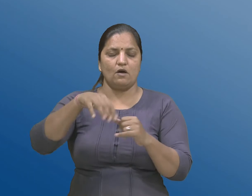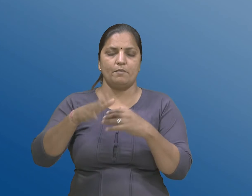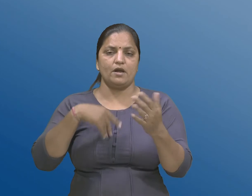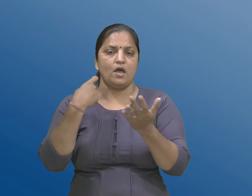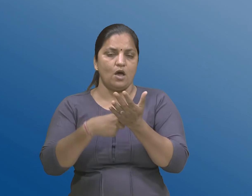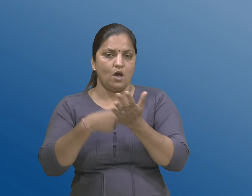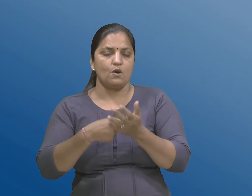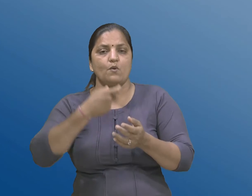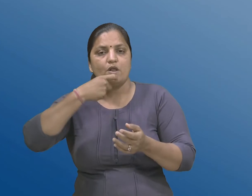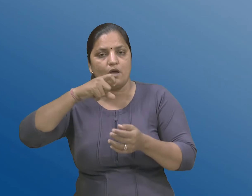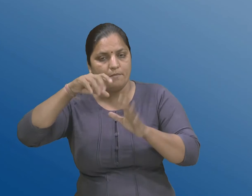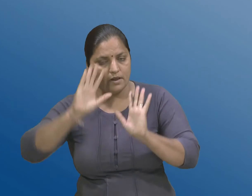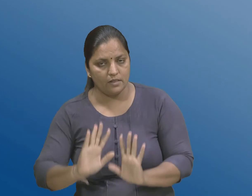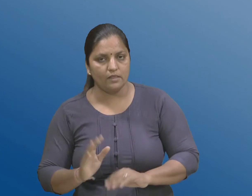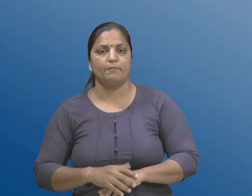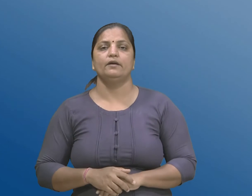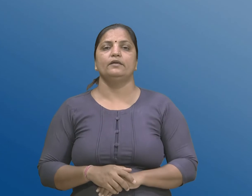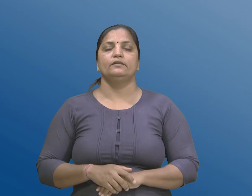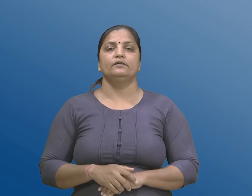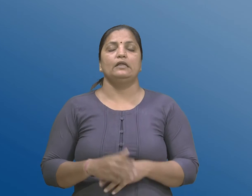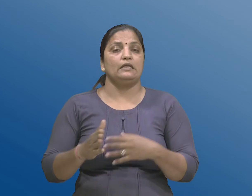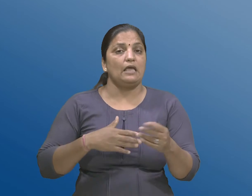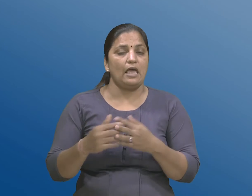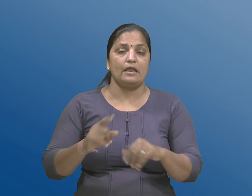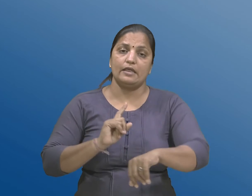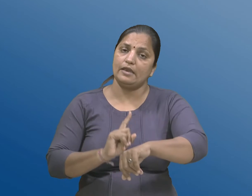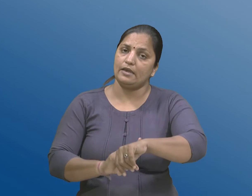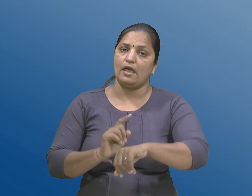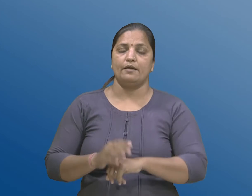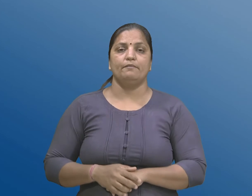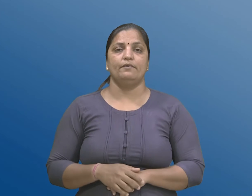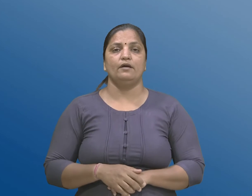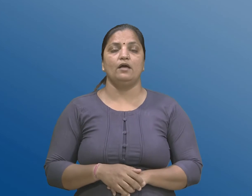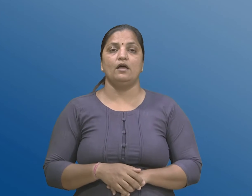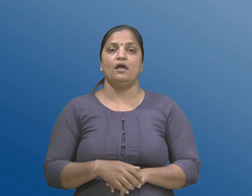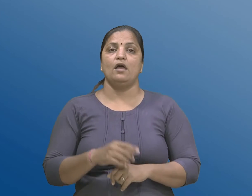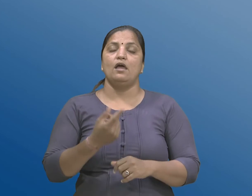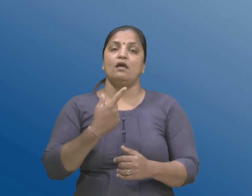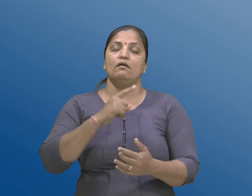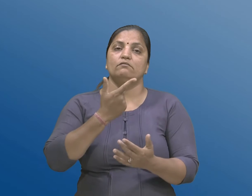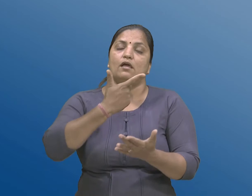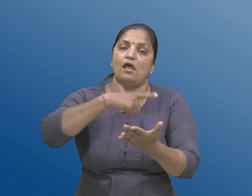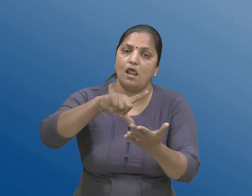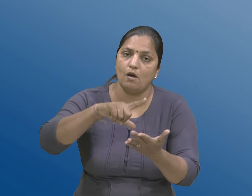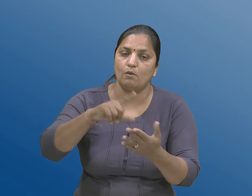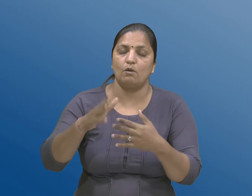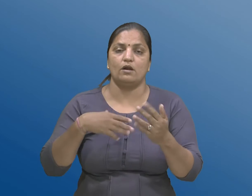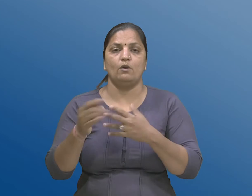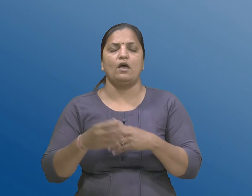आवी बने छे त्यारे जेते समय अमलमा रहेल अन्य कोई काईदामा कोई बाबत